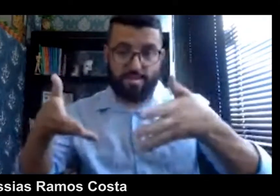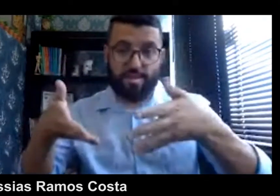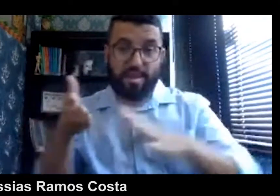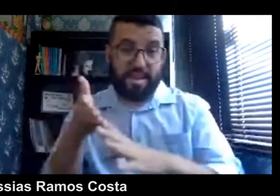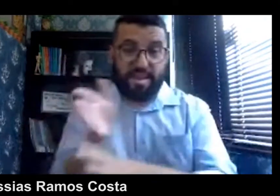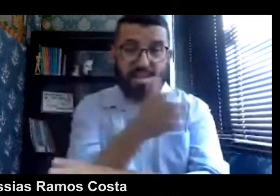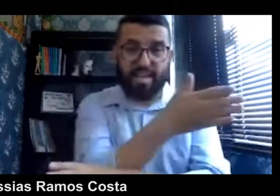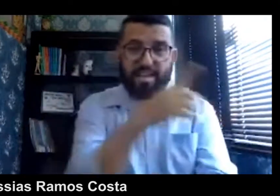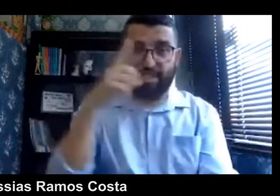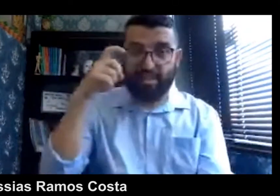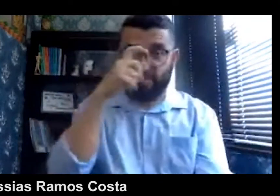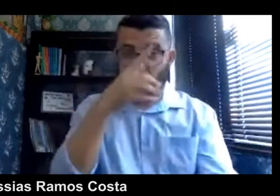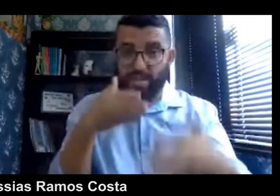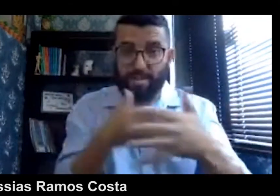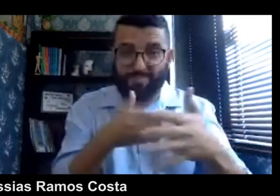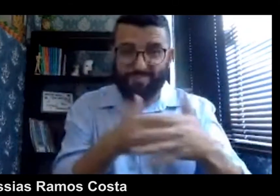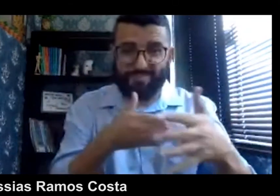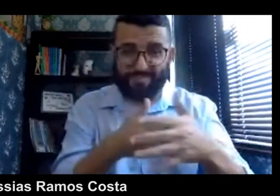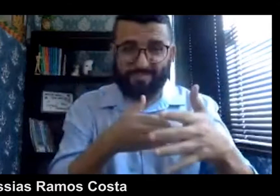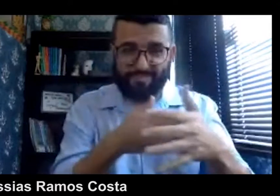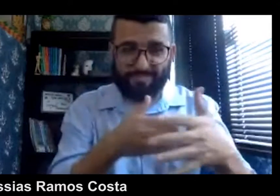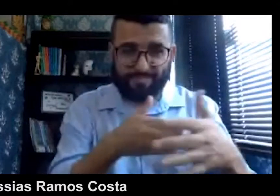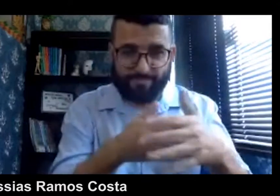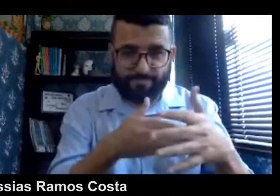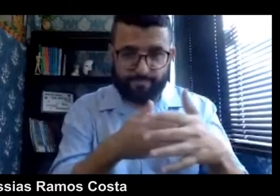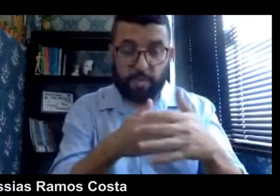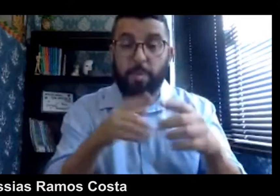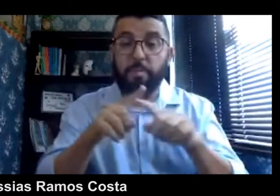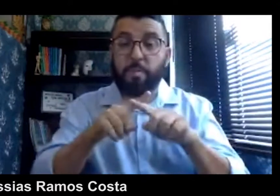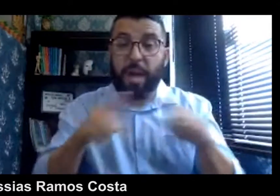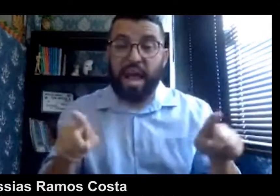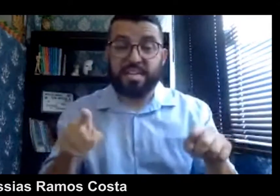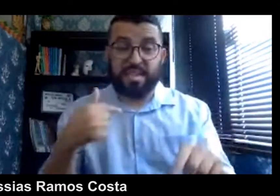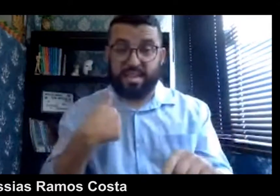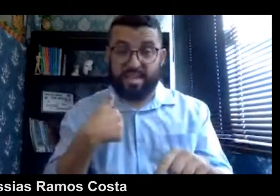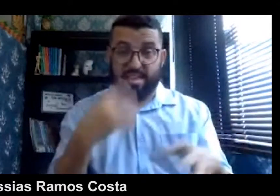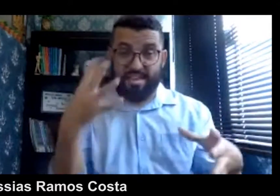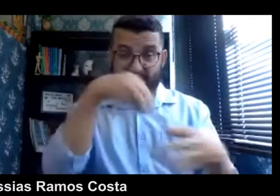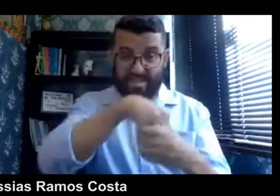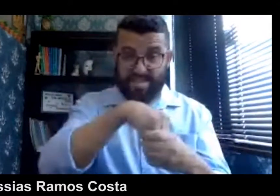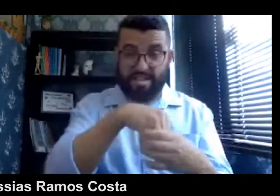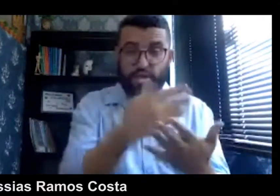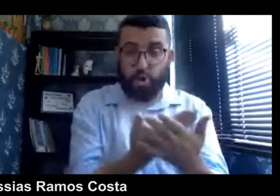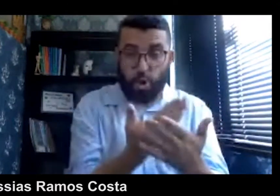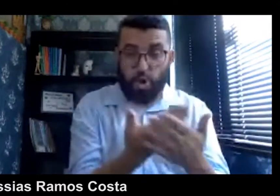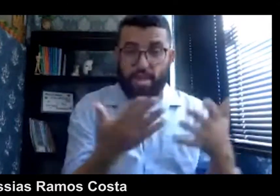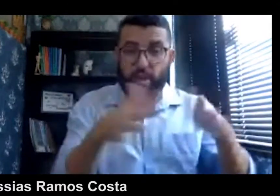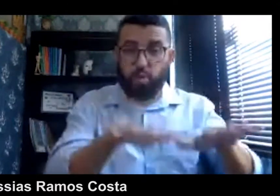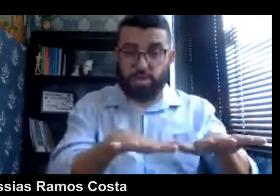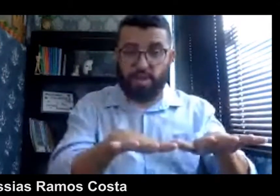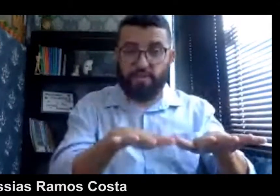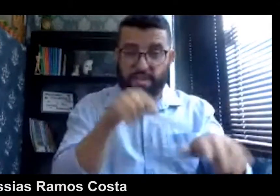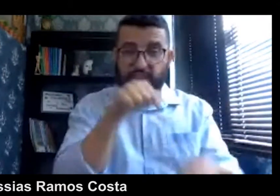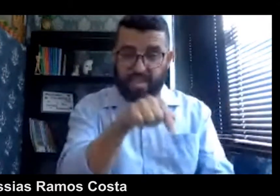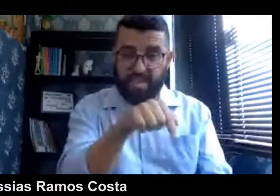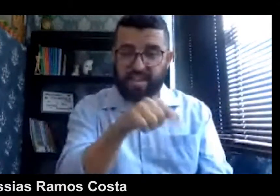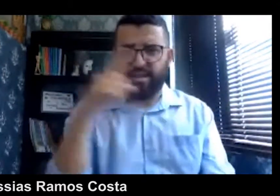passado não tinha, era assim, uma barreira. Mas, depois que eu comecei a estudar a respeito da inclusão,